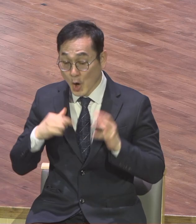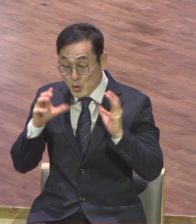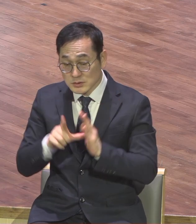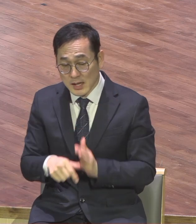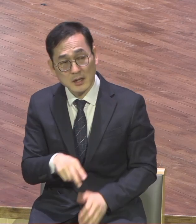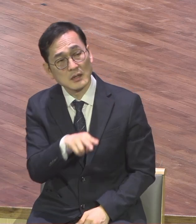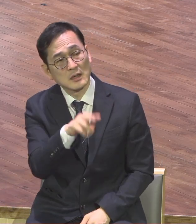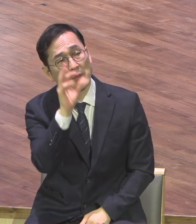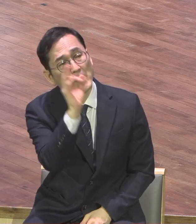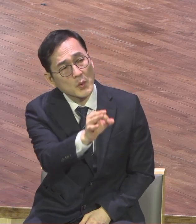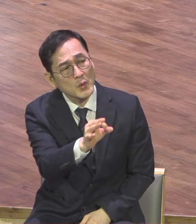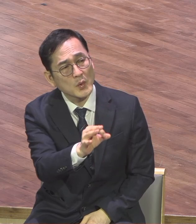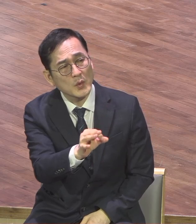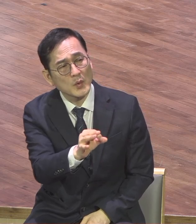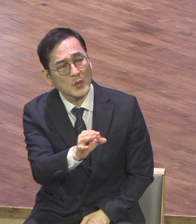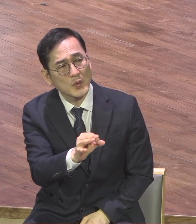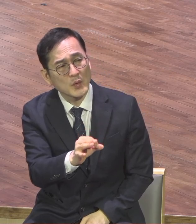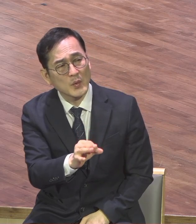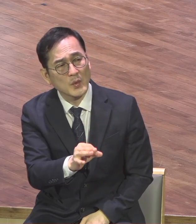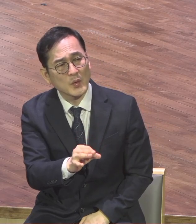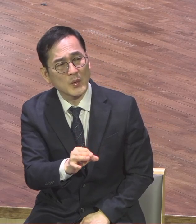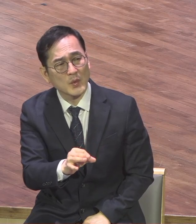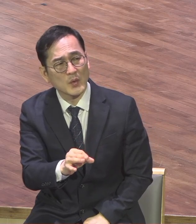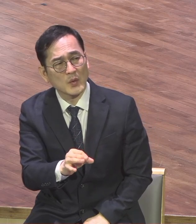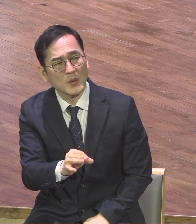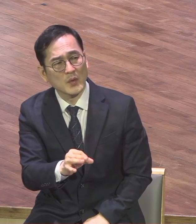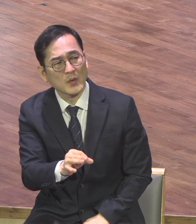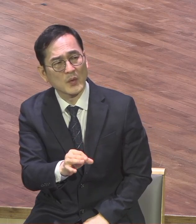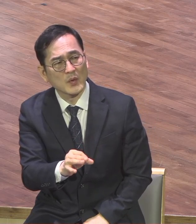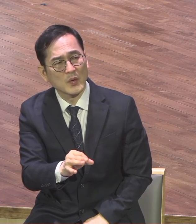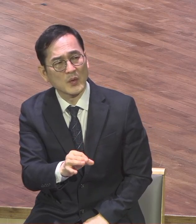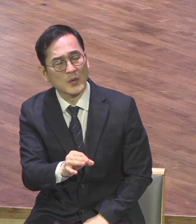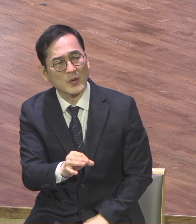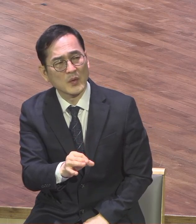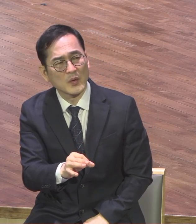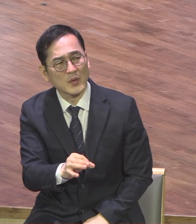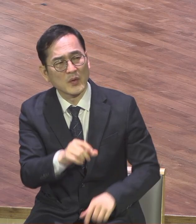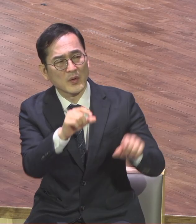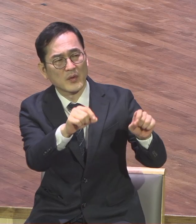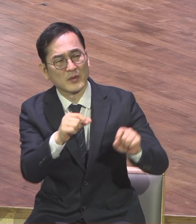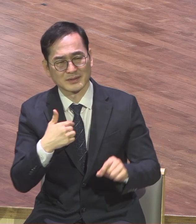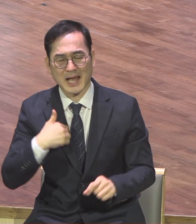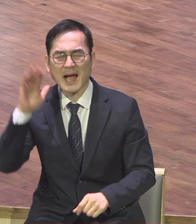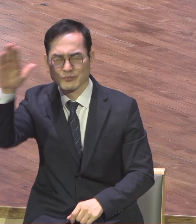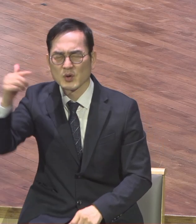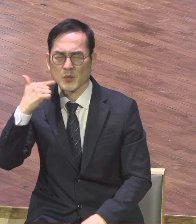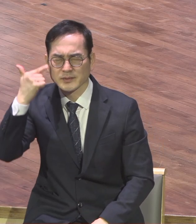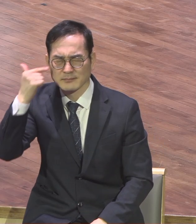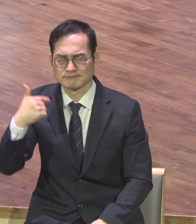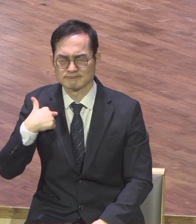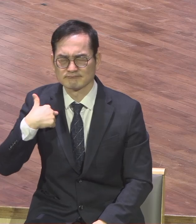제가 목회를 좀 강하게 합니다 절대 사단이 신부라는 사람 없도록